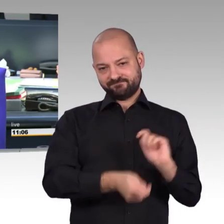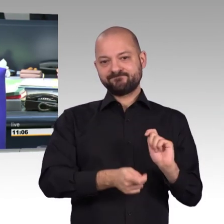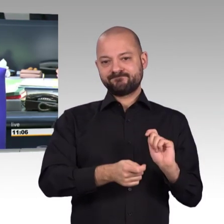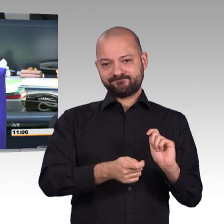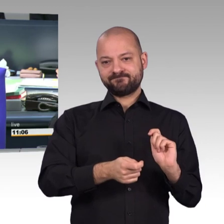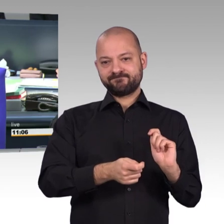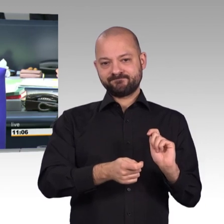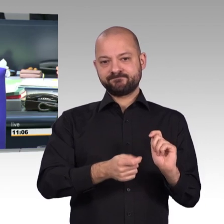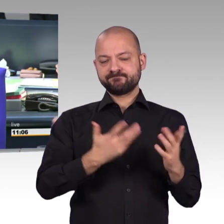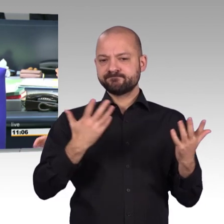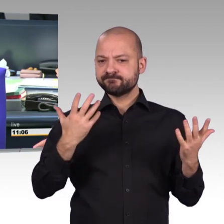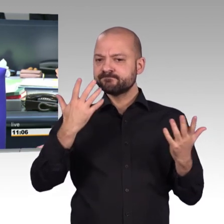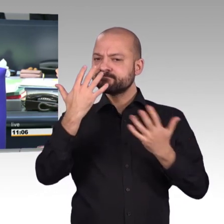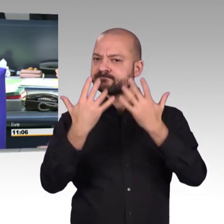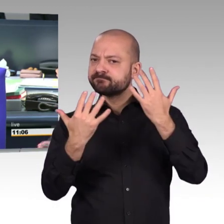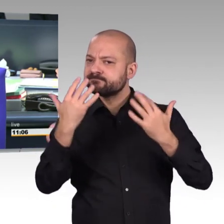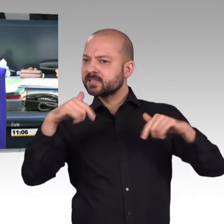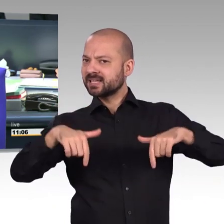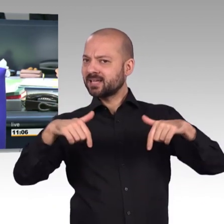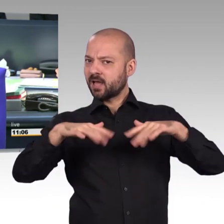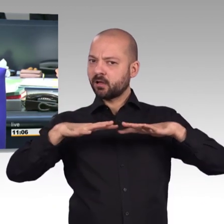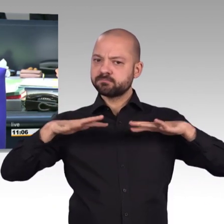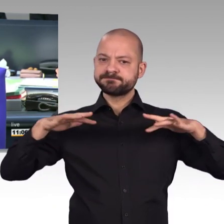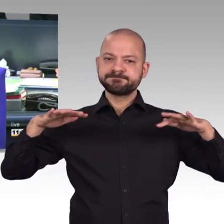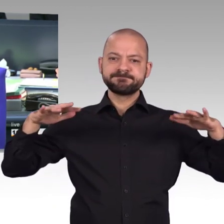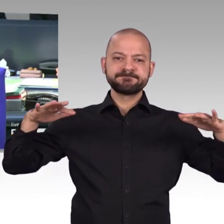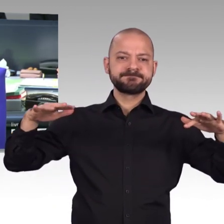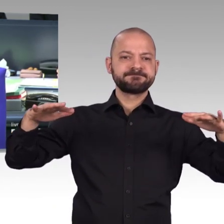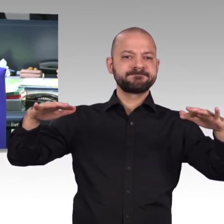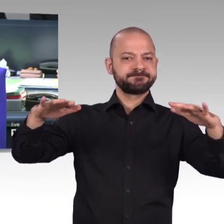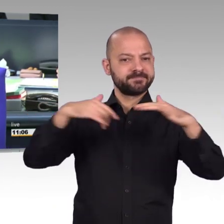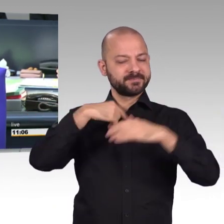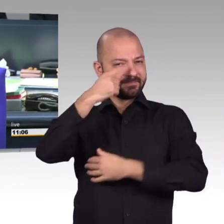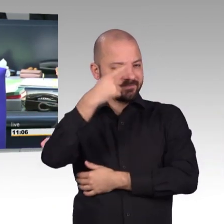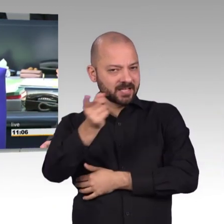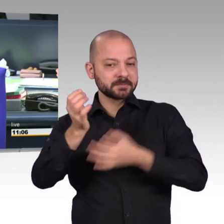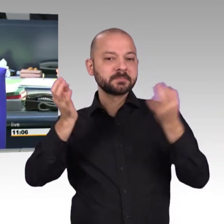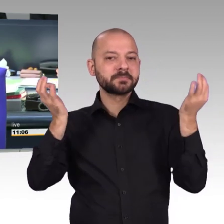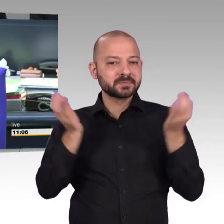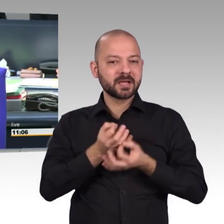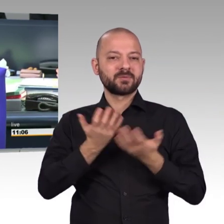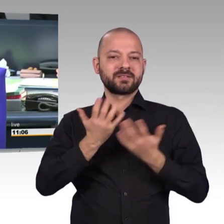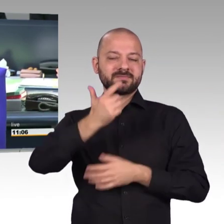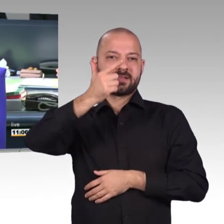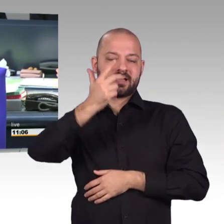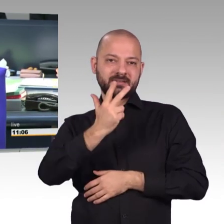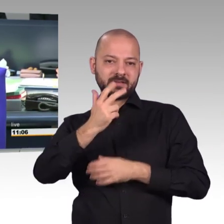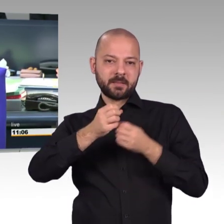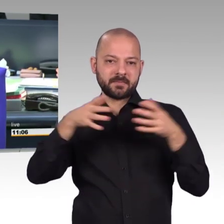Abgegebene Stimmen 670. Mit Ja haben gestimmt 580, Kolleginnen und